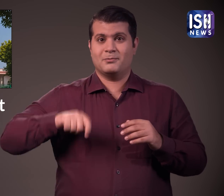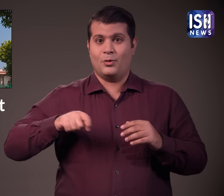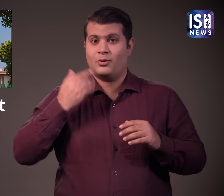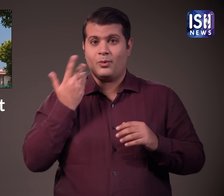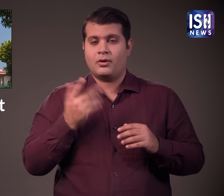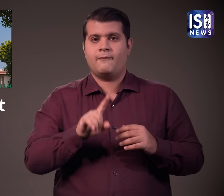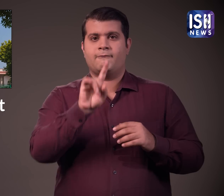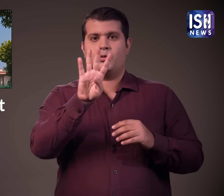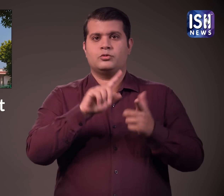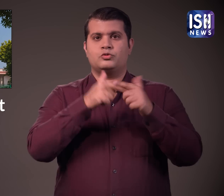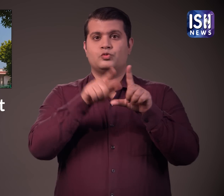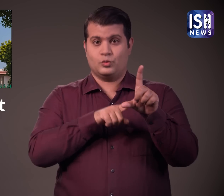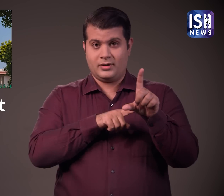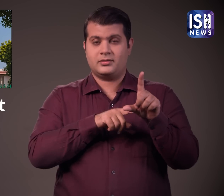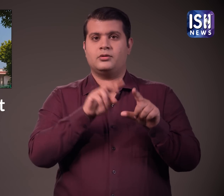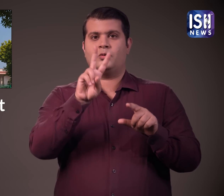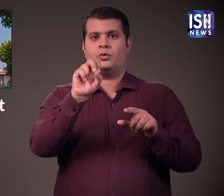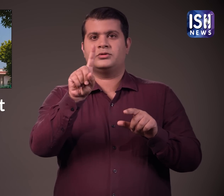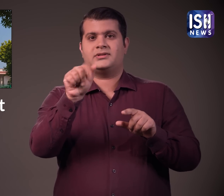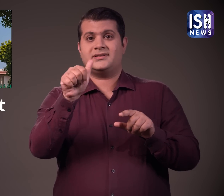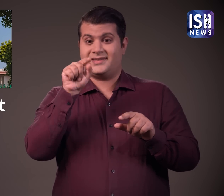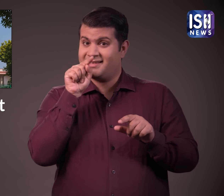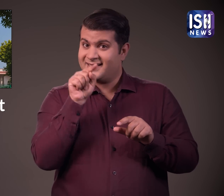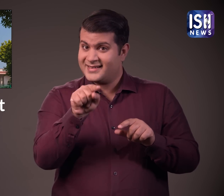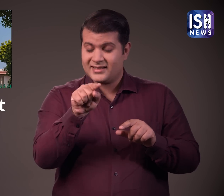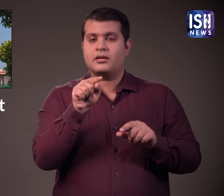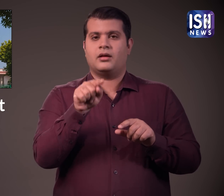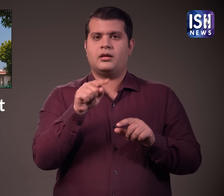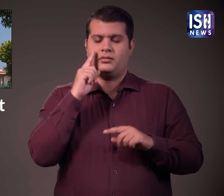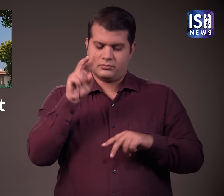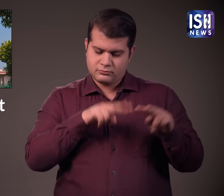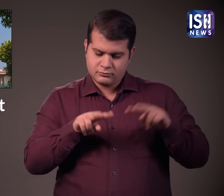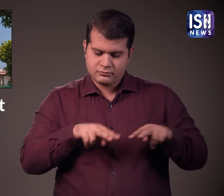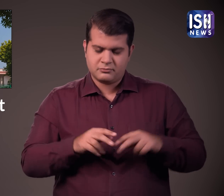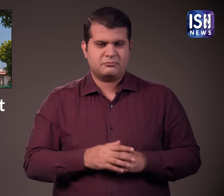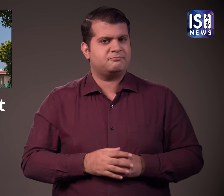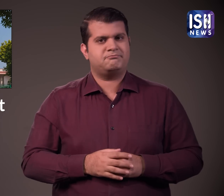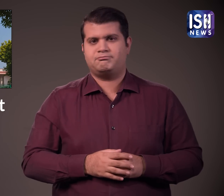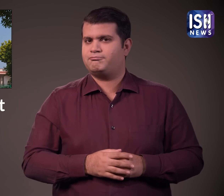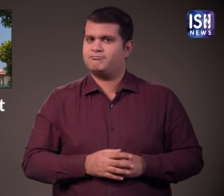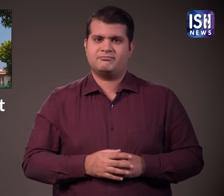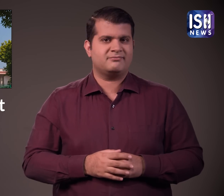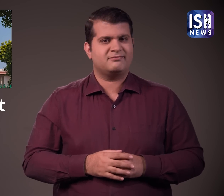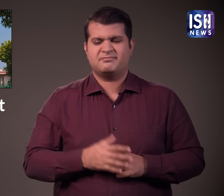कोट ने मौत की सजा का समर्धन किया और दुपारे के राक्षशिक कार्यों की निंदा की थी